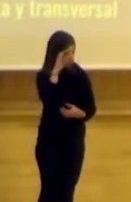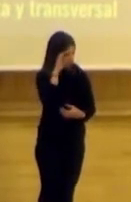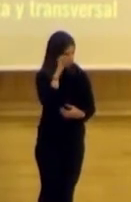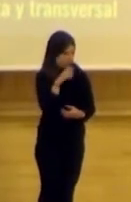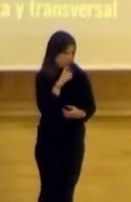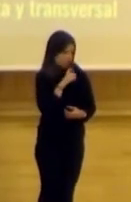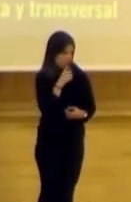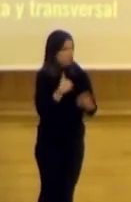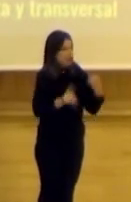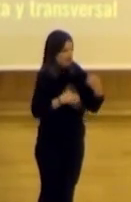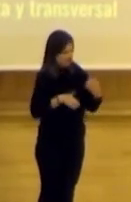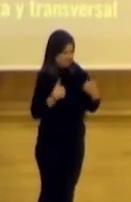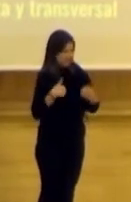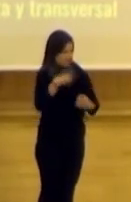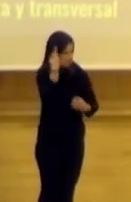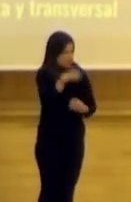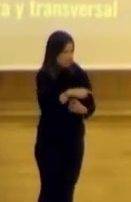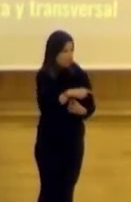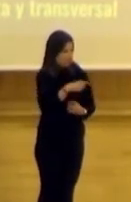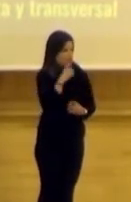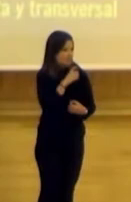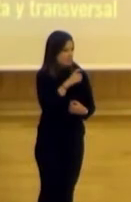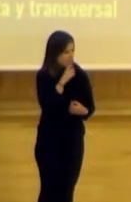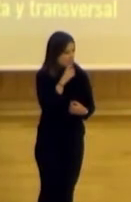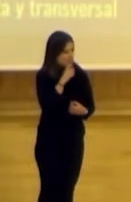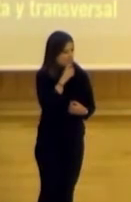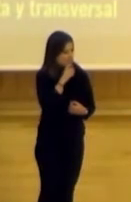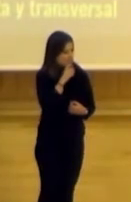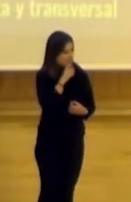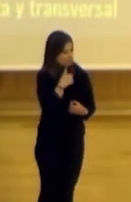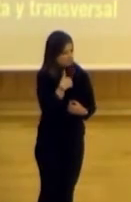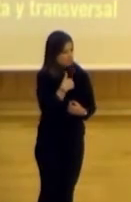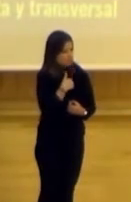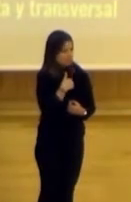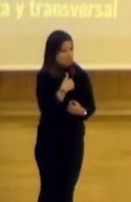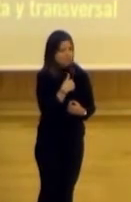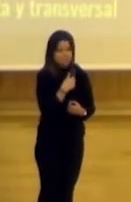porque soy argentina, además, entonces me juega más de fondo.